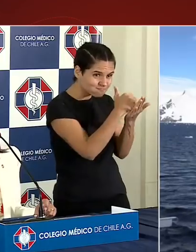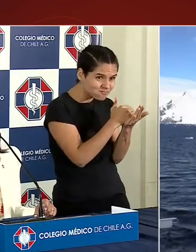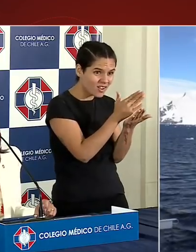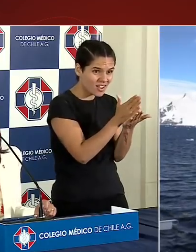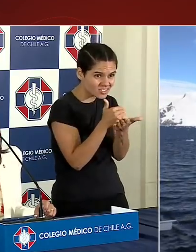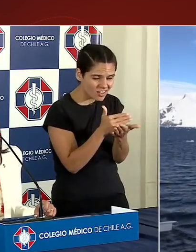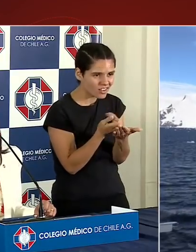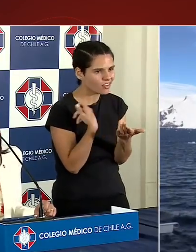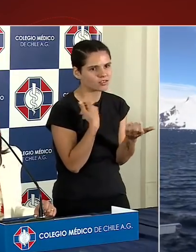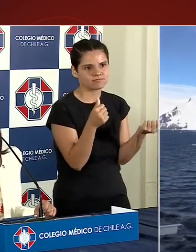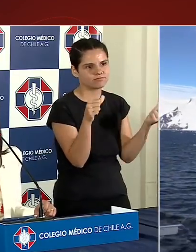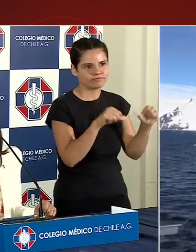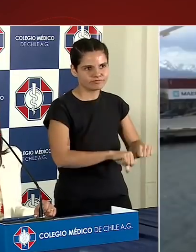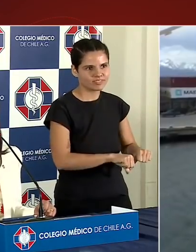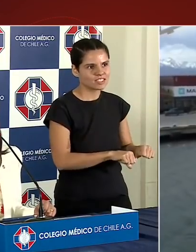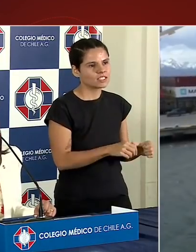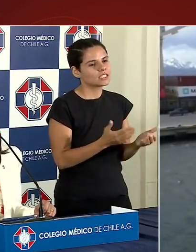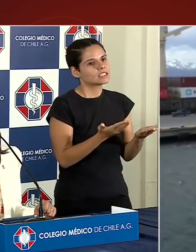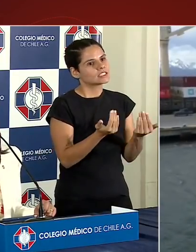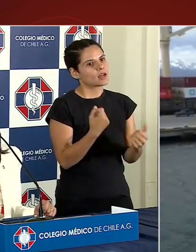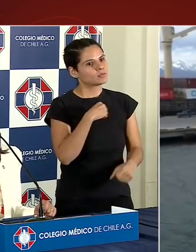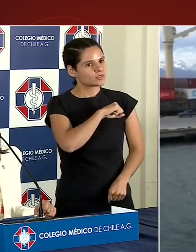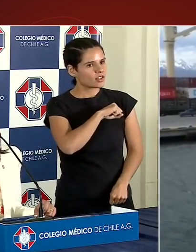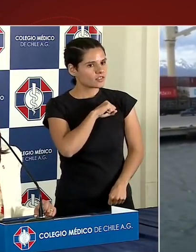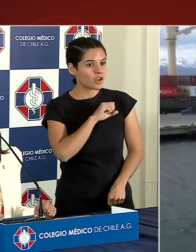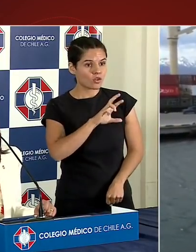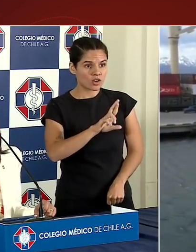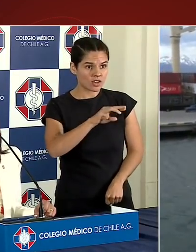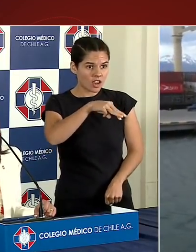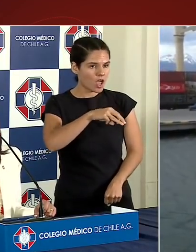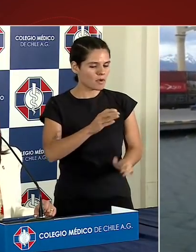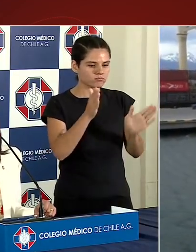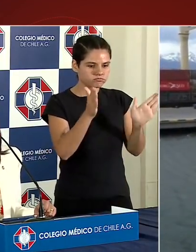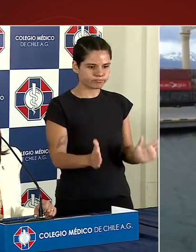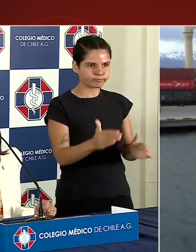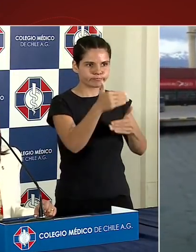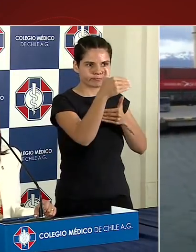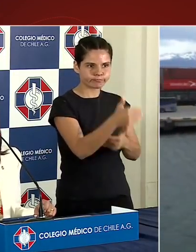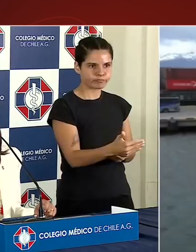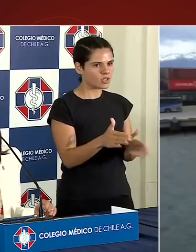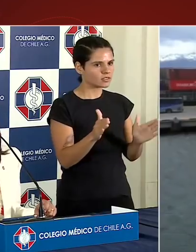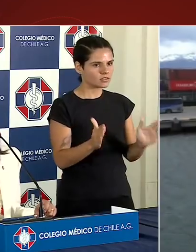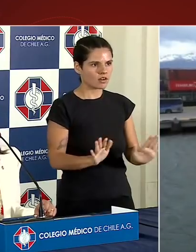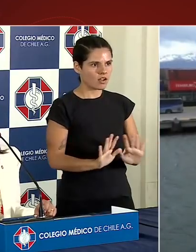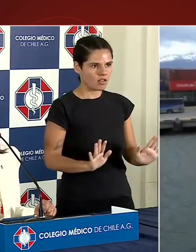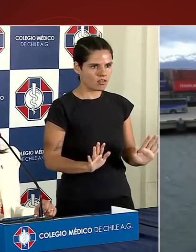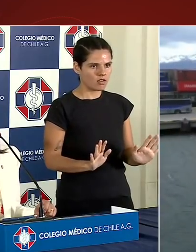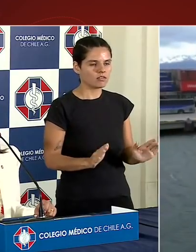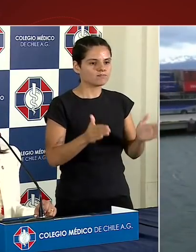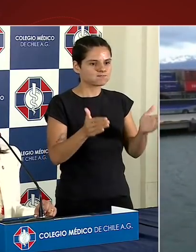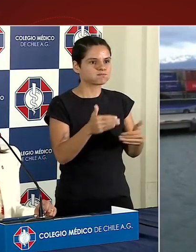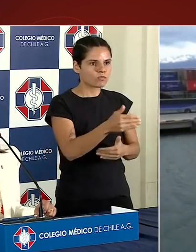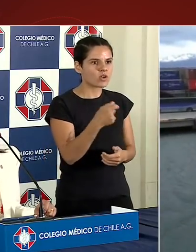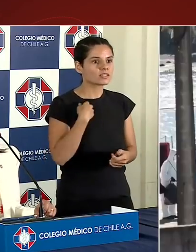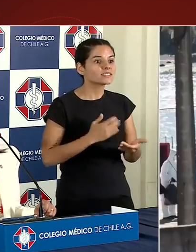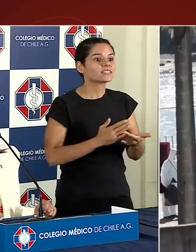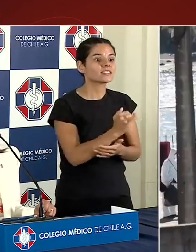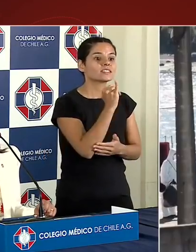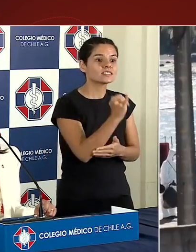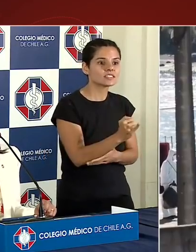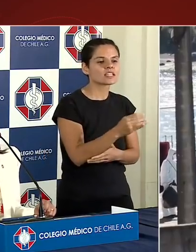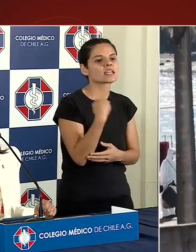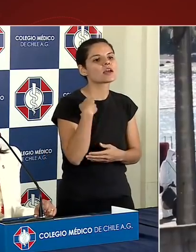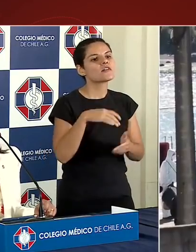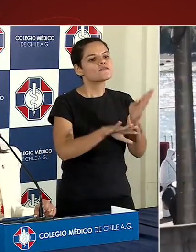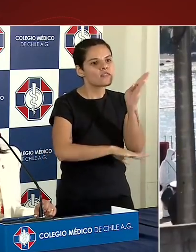imprescindible el cierre total de la región metropolitana al día de hoy, manteniendo el funcionamiento de servicios básicos,